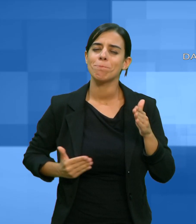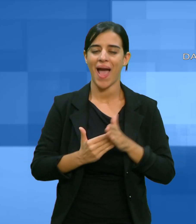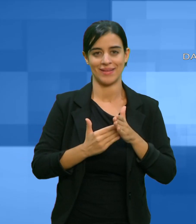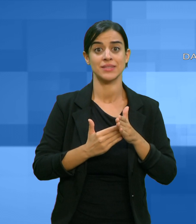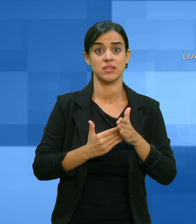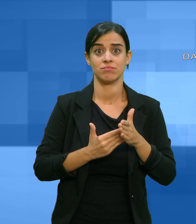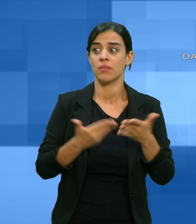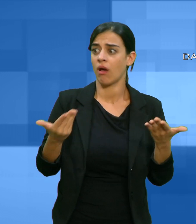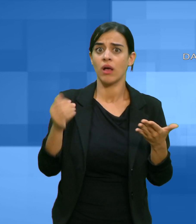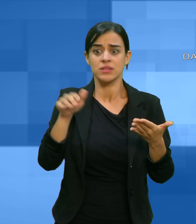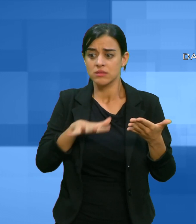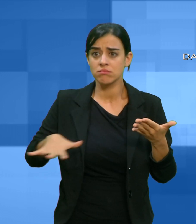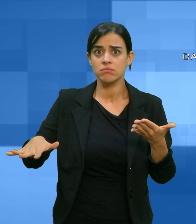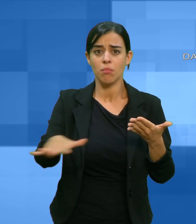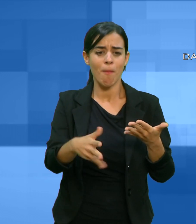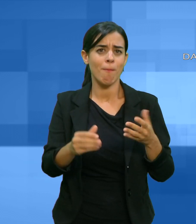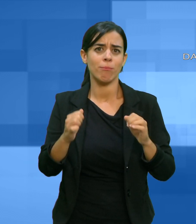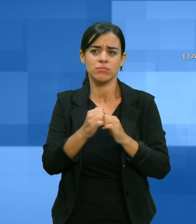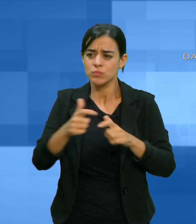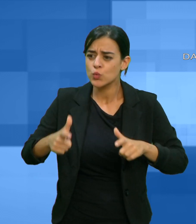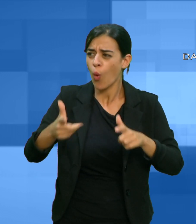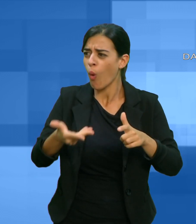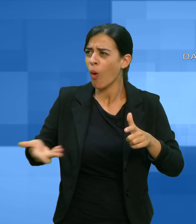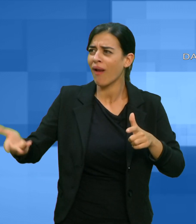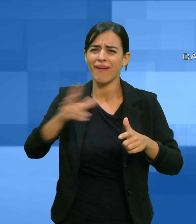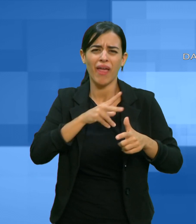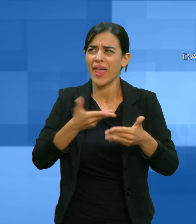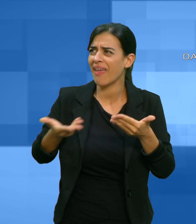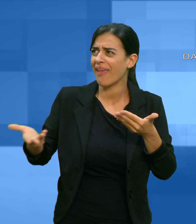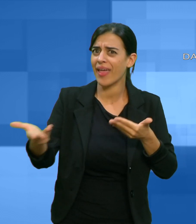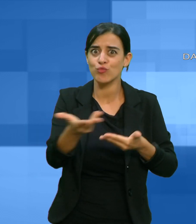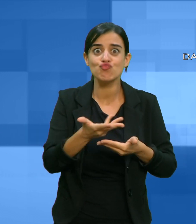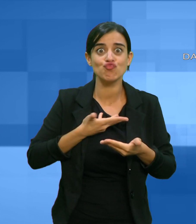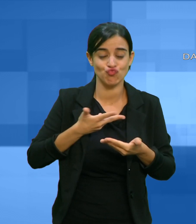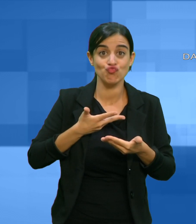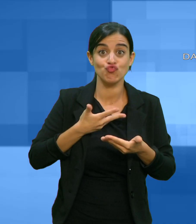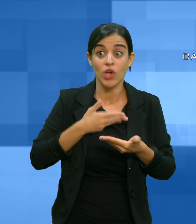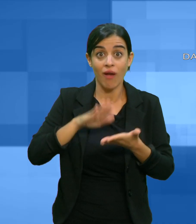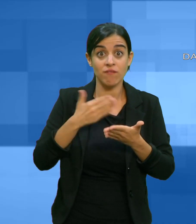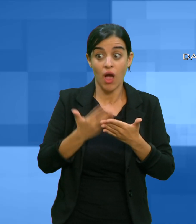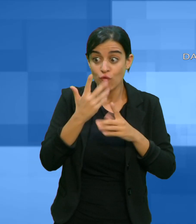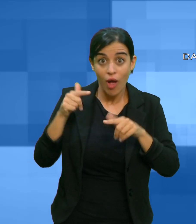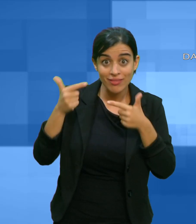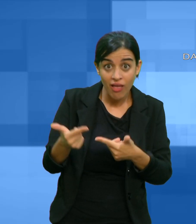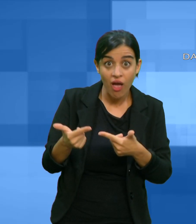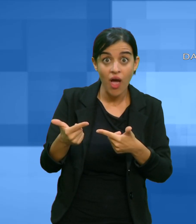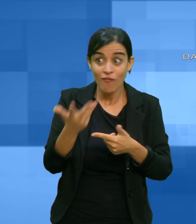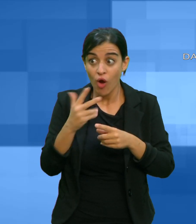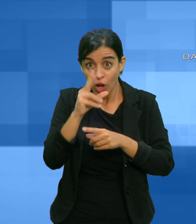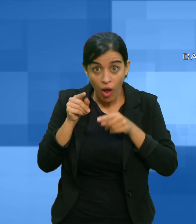patrimonio nuragico da ogni punto di vista continuando lungo la strada della cooperazione